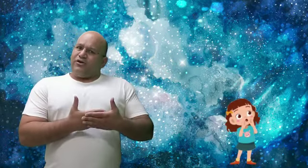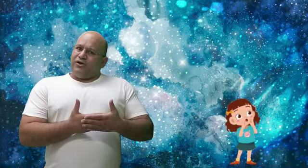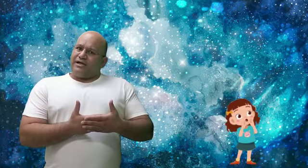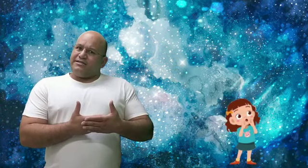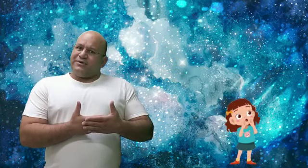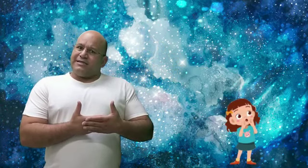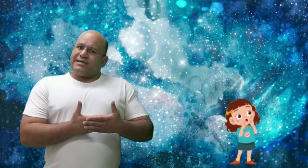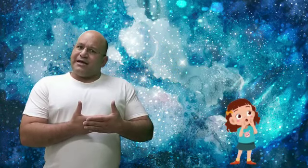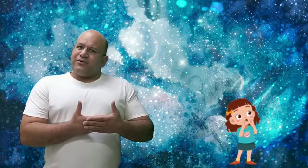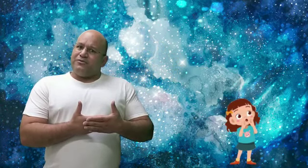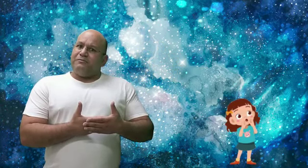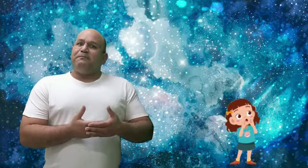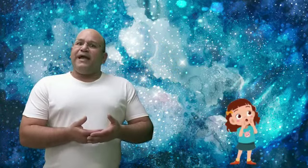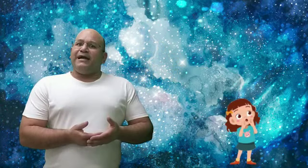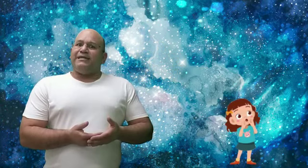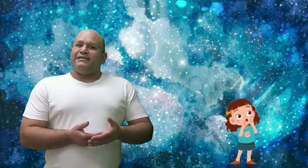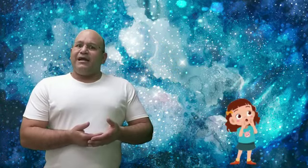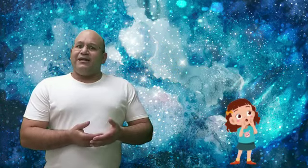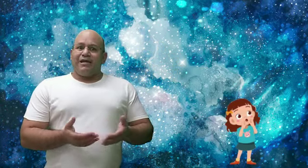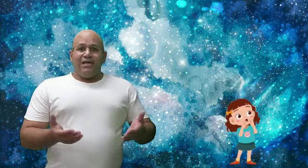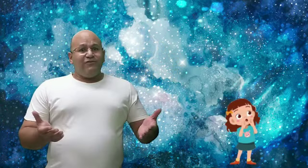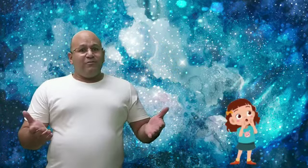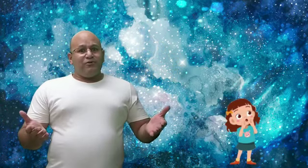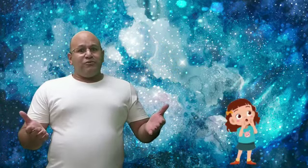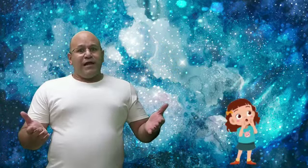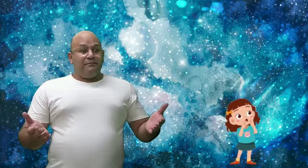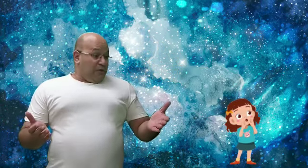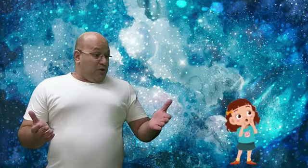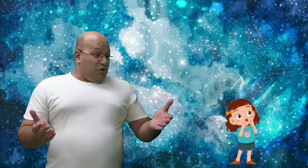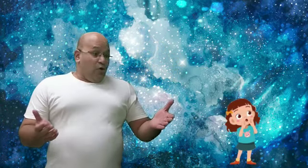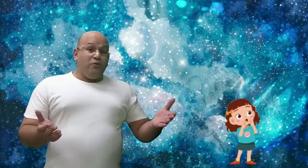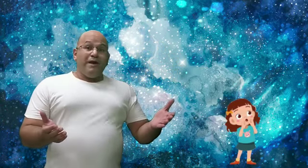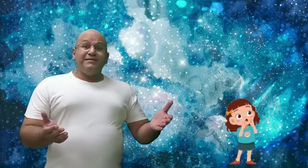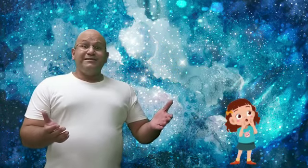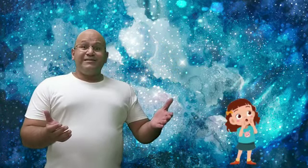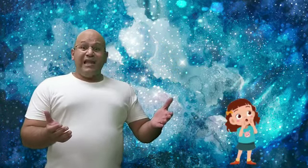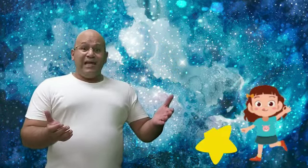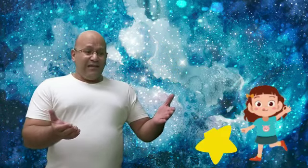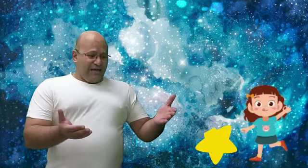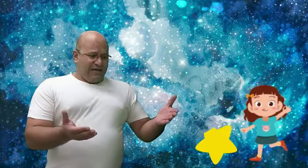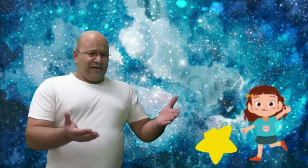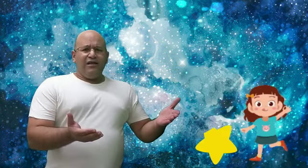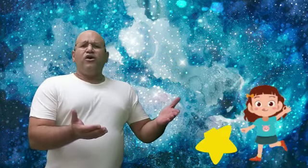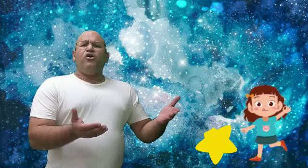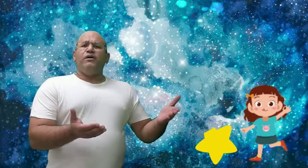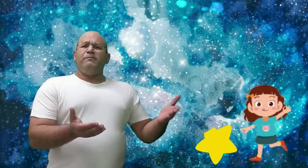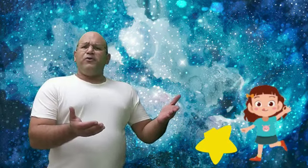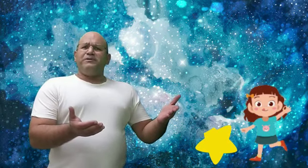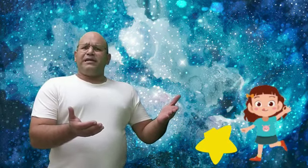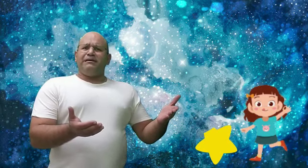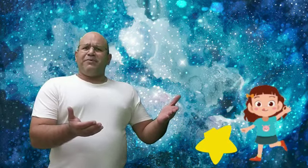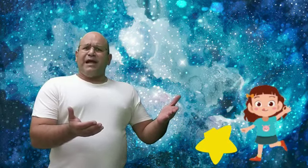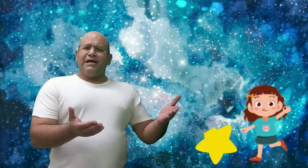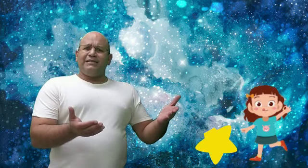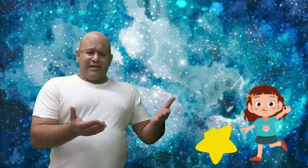coloca seu casaco, pega a lanterna e vai procurar uma estrela com a ponta quebrada.